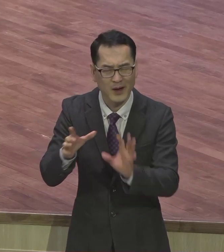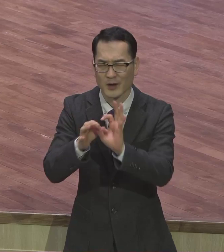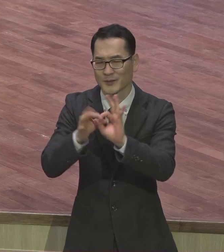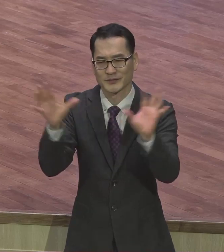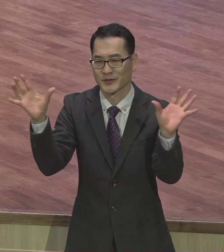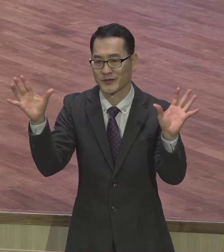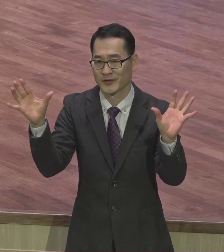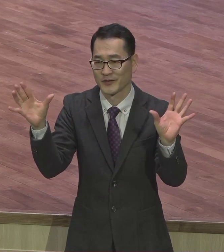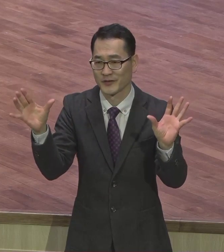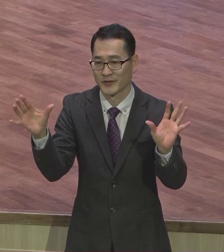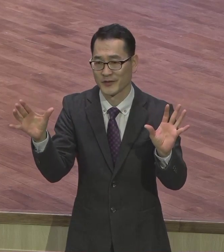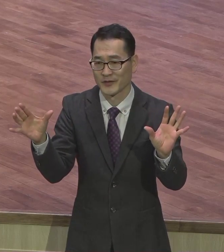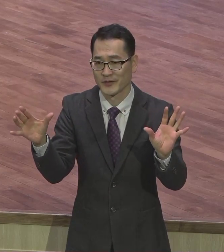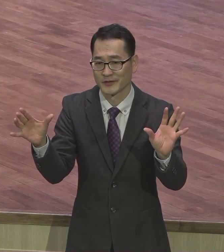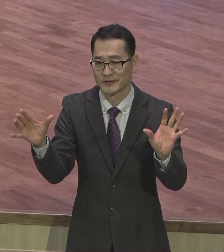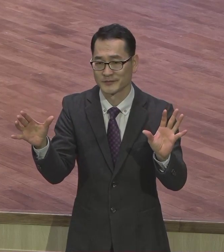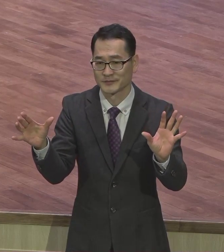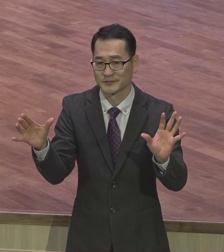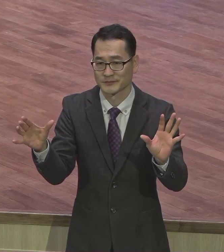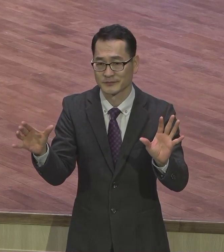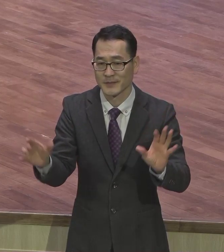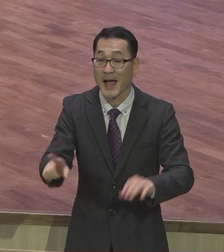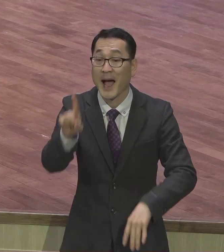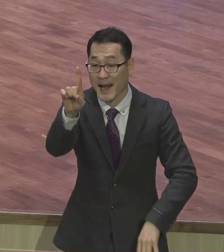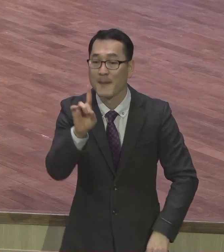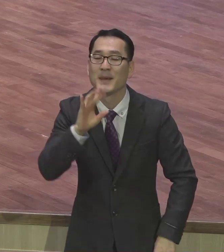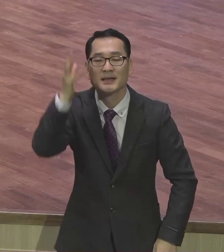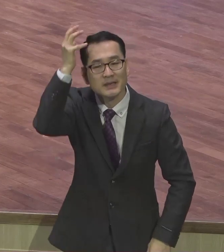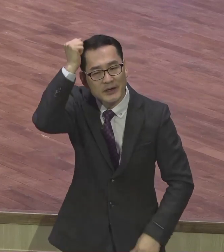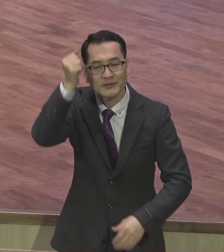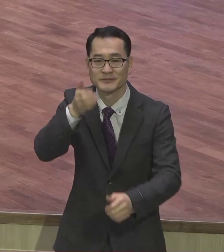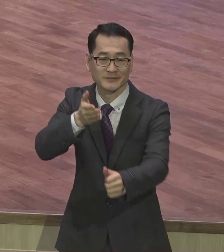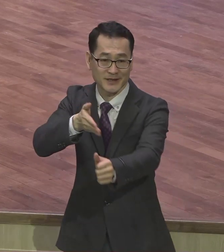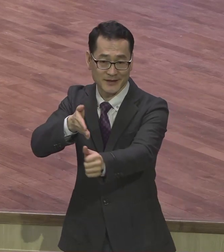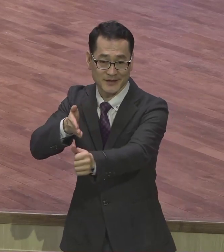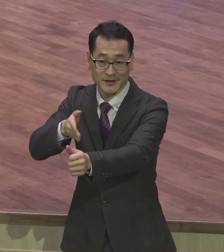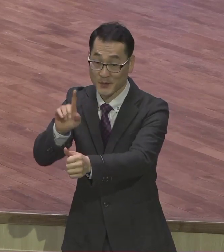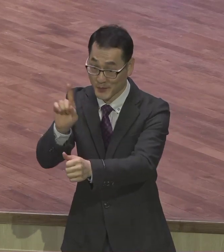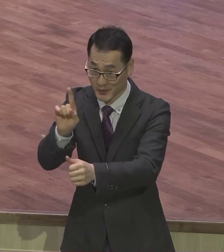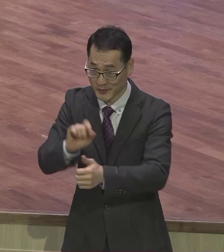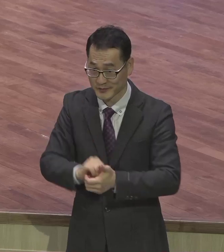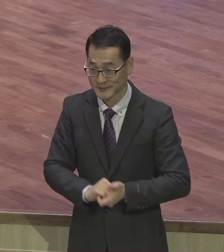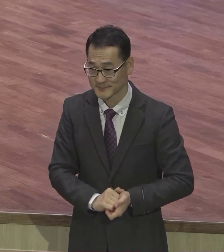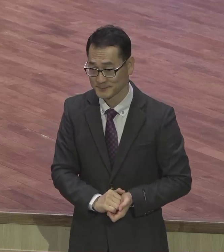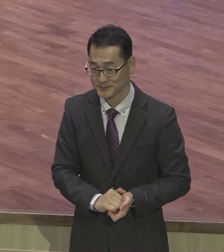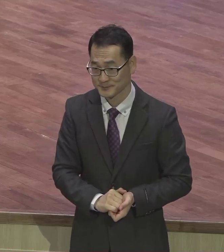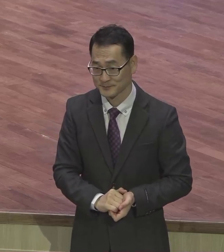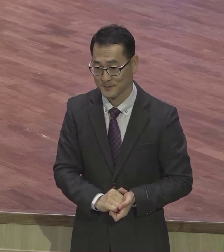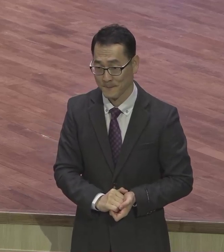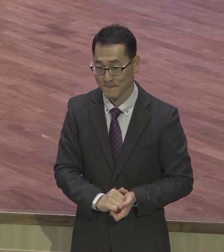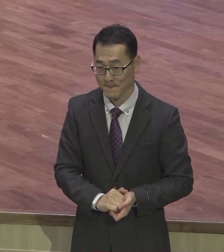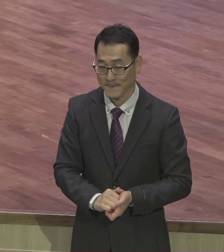한 가지만 기억하시기 바랍니다. 그것이 뭐냐 바로 하나님께서